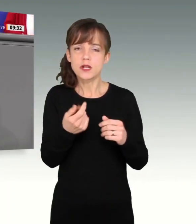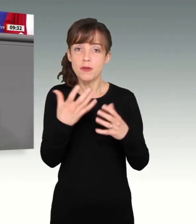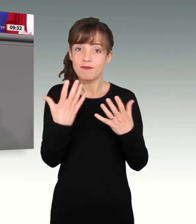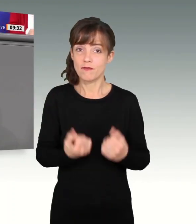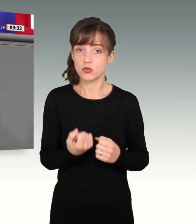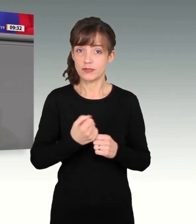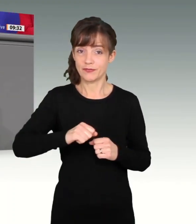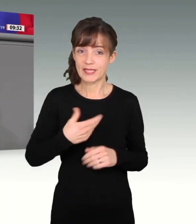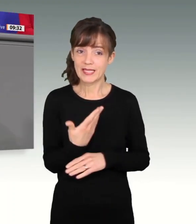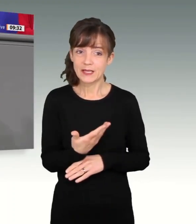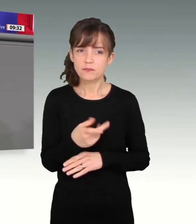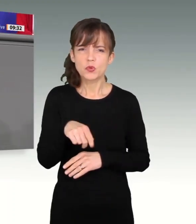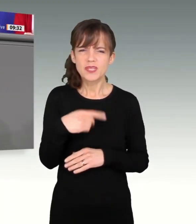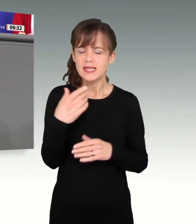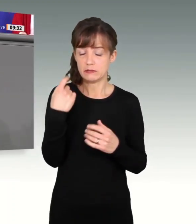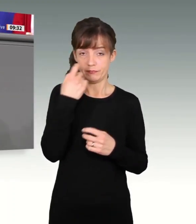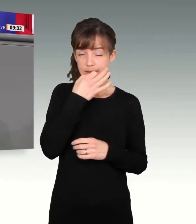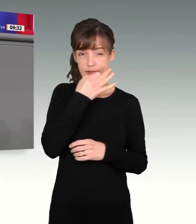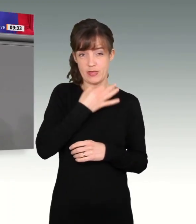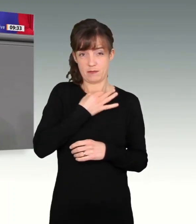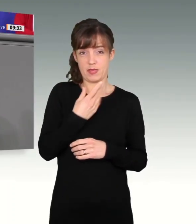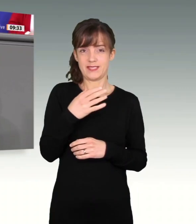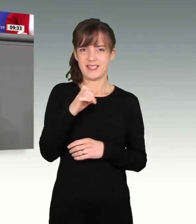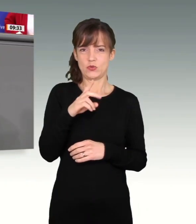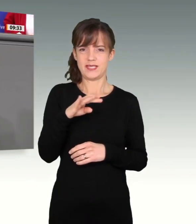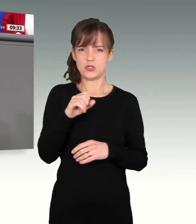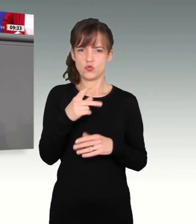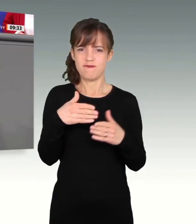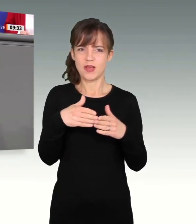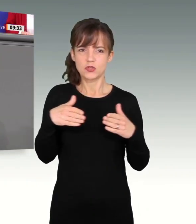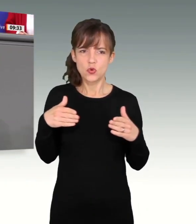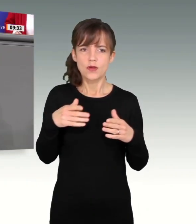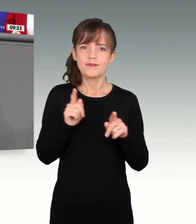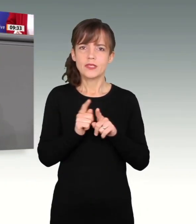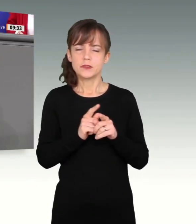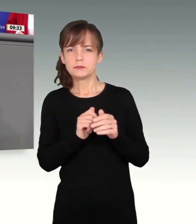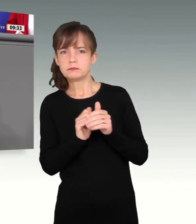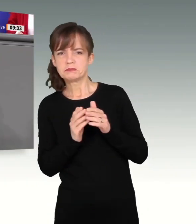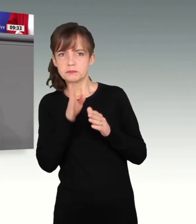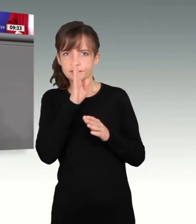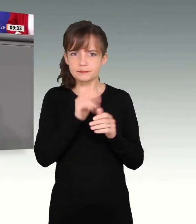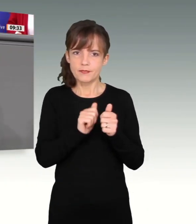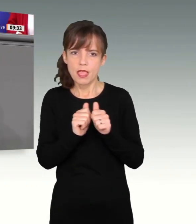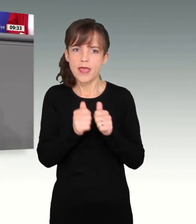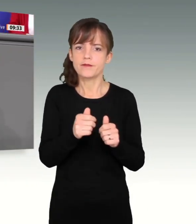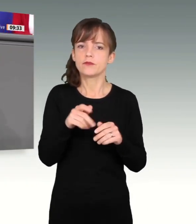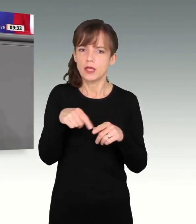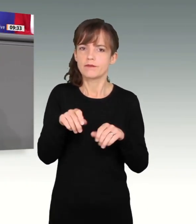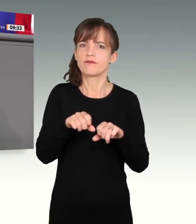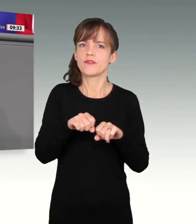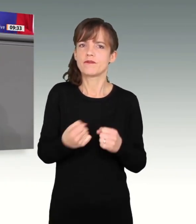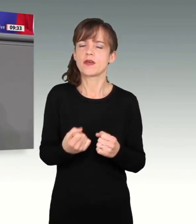-CSU-Fraktion hier zum Helfershelfer eines möglichen Verfassungsbrechers? Zitat Ende. Heute will der FDP